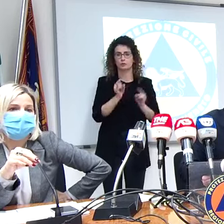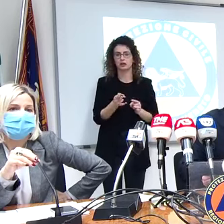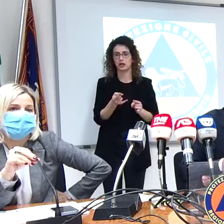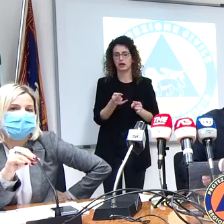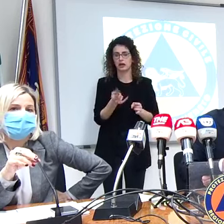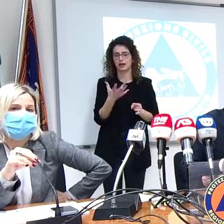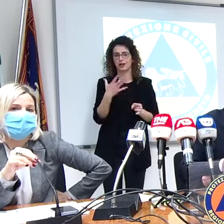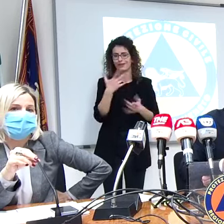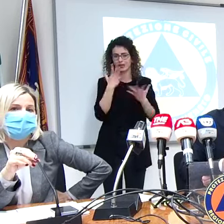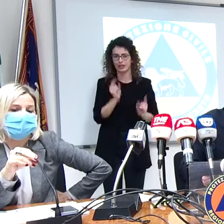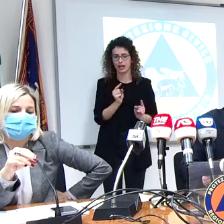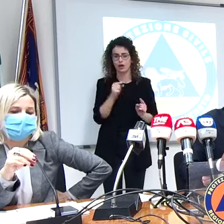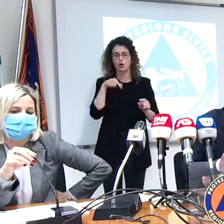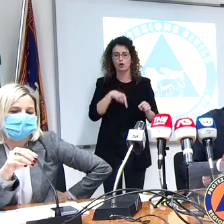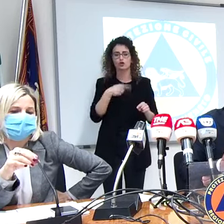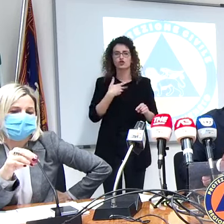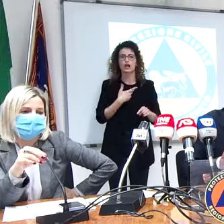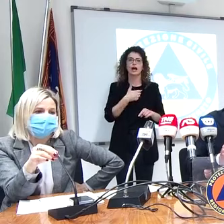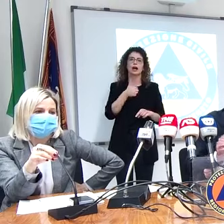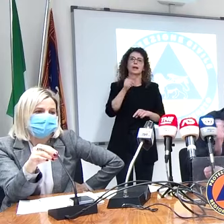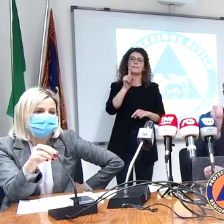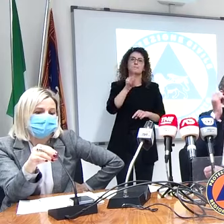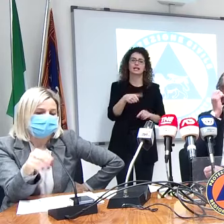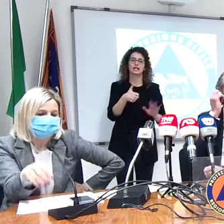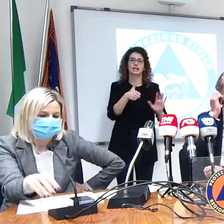potremmo non avere in una situazione normale.